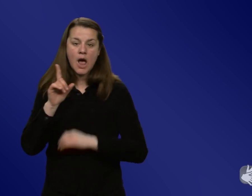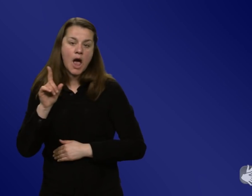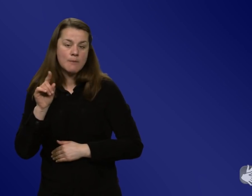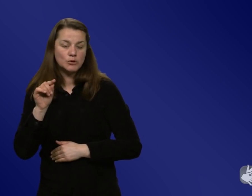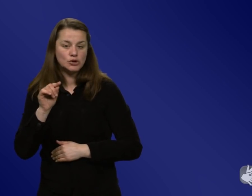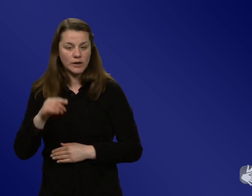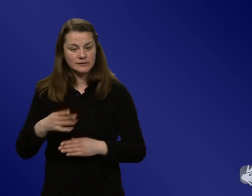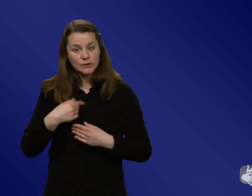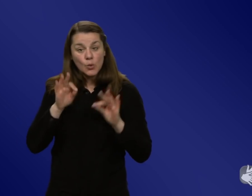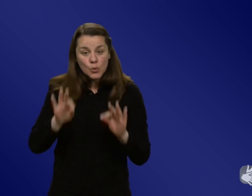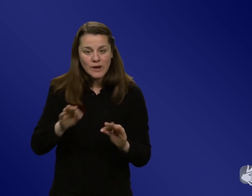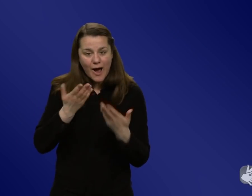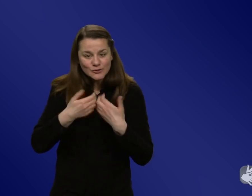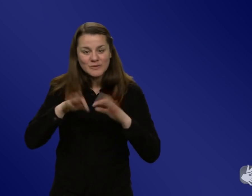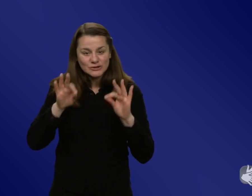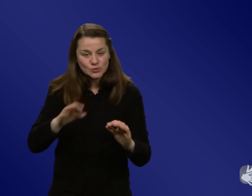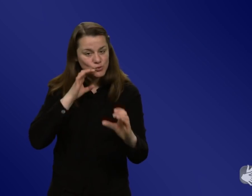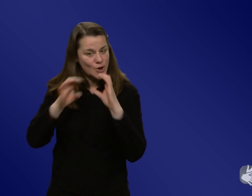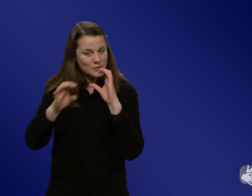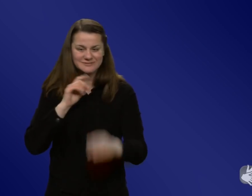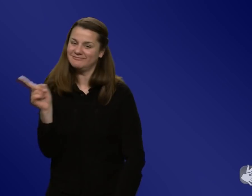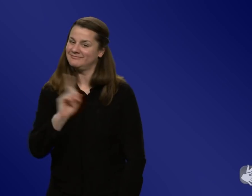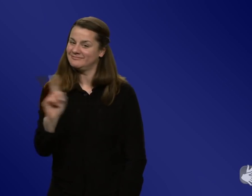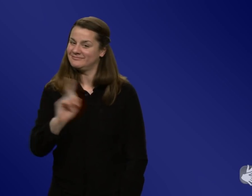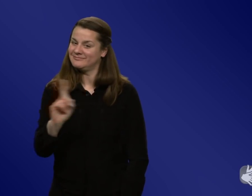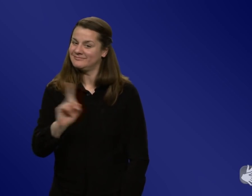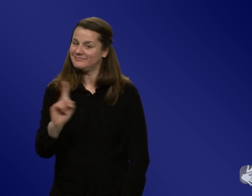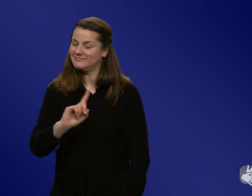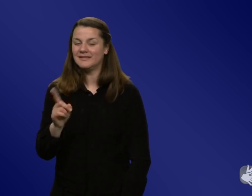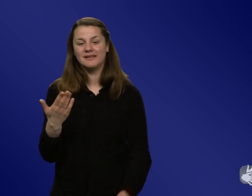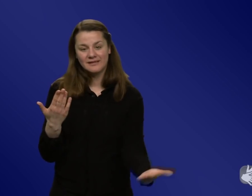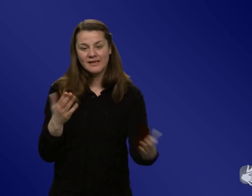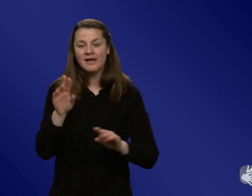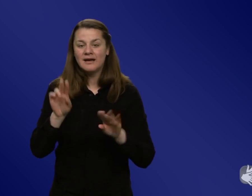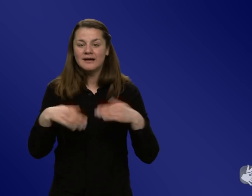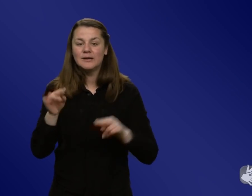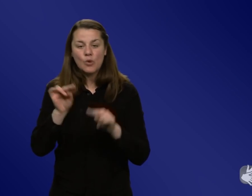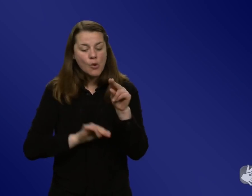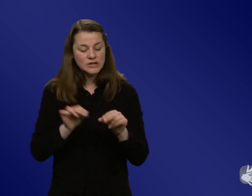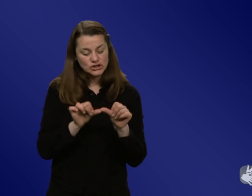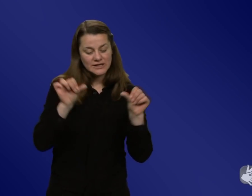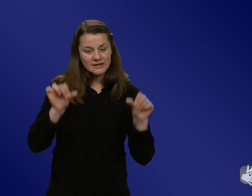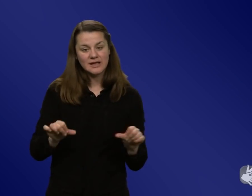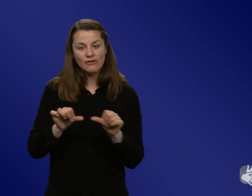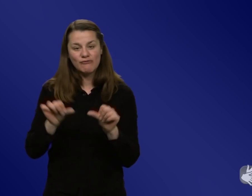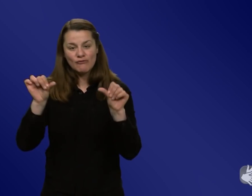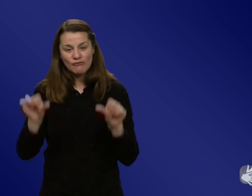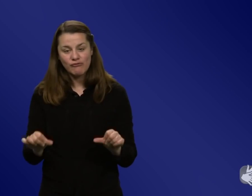um es gut zu machen, ja, auf so einer Bevölkerungsebene und da gibt es viele Befunde, die systematisch untersuchen, wie